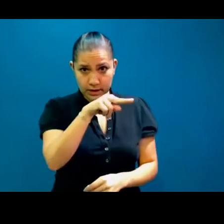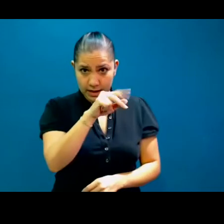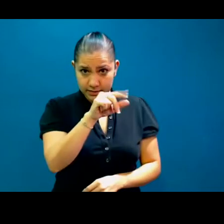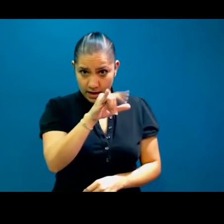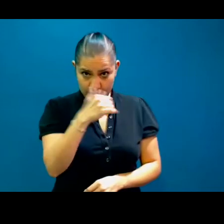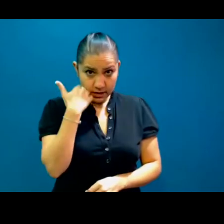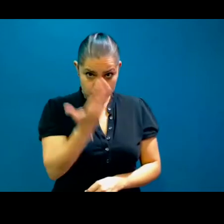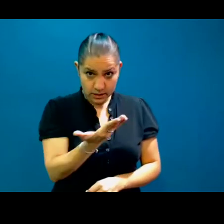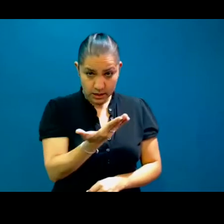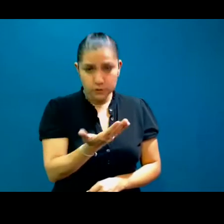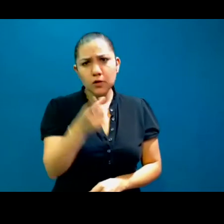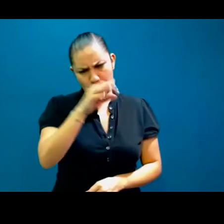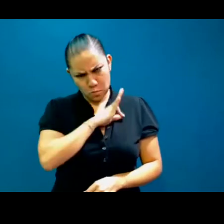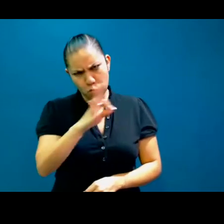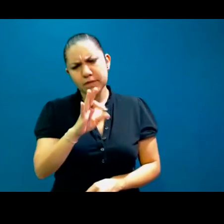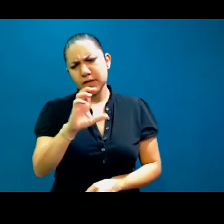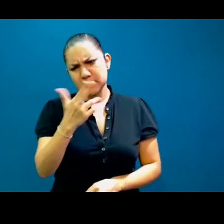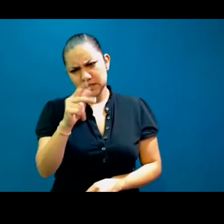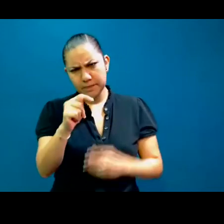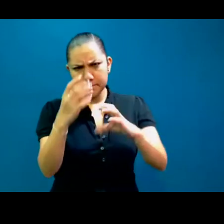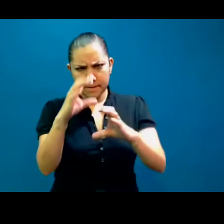chat, o si quieren abrir brevemente el micrófono.